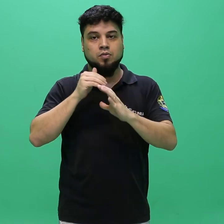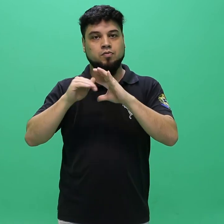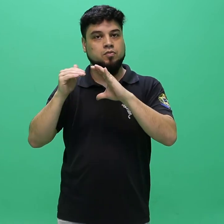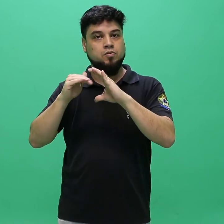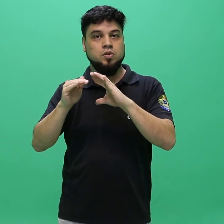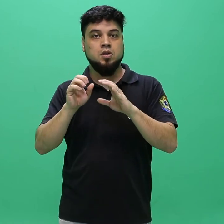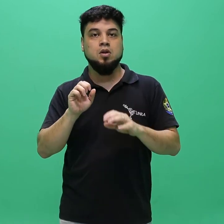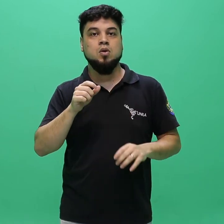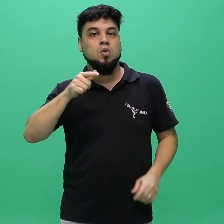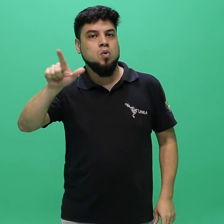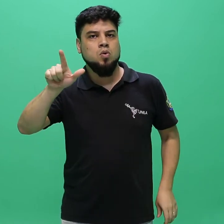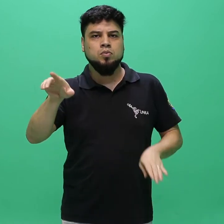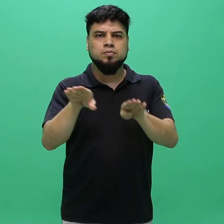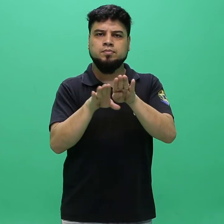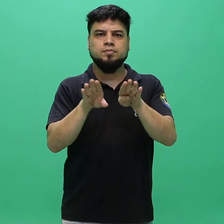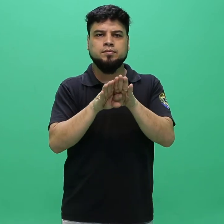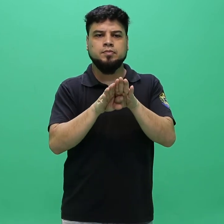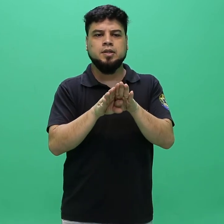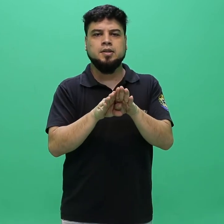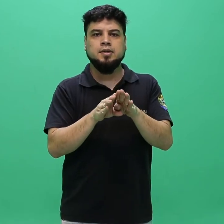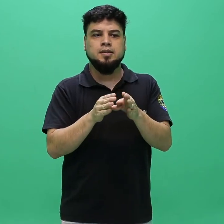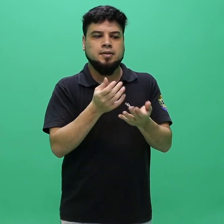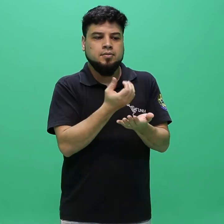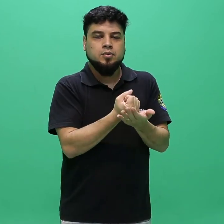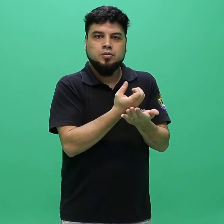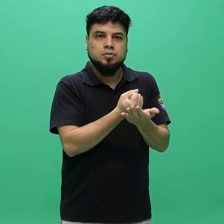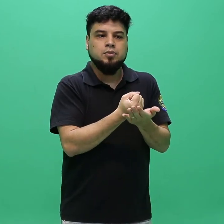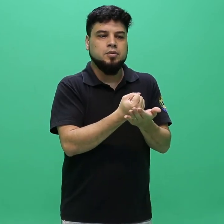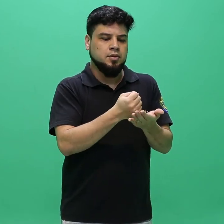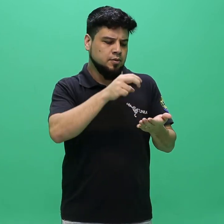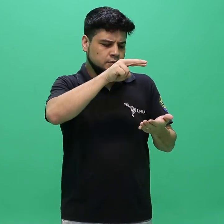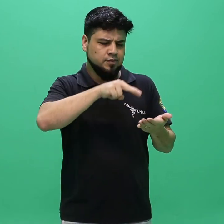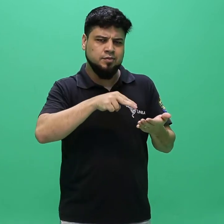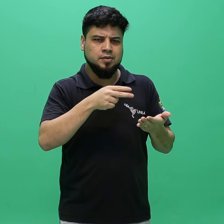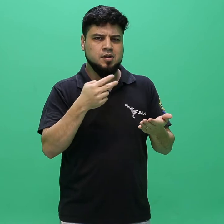processos de digitalização que prejudiquem a análise.